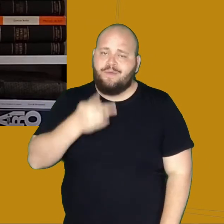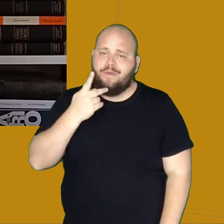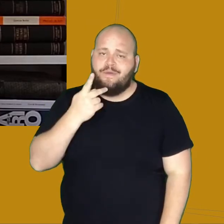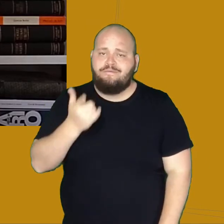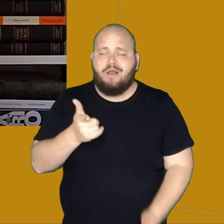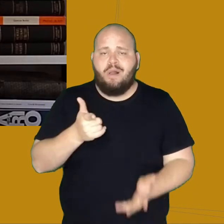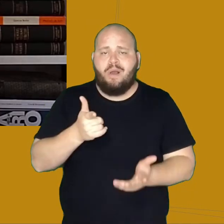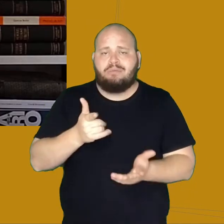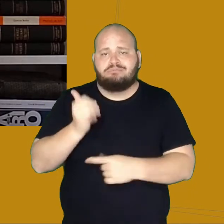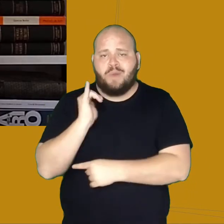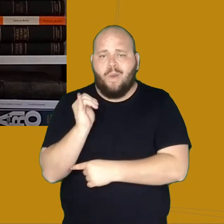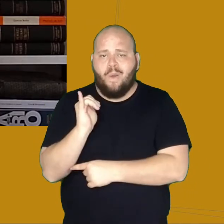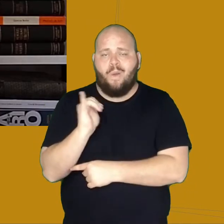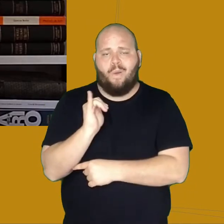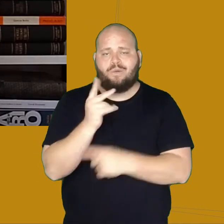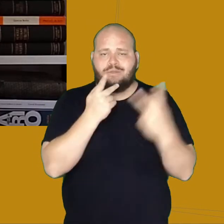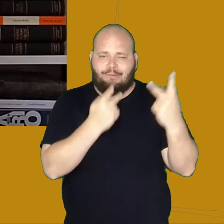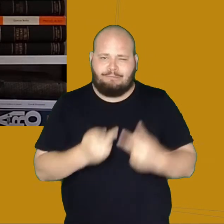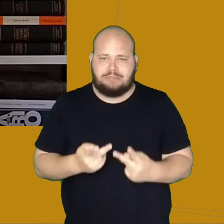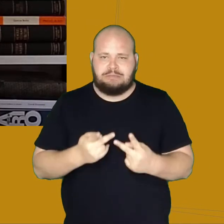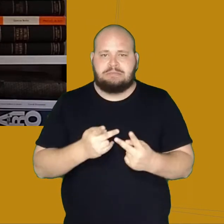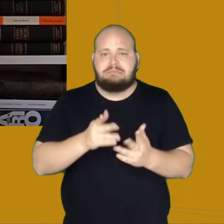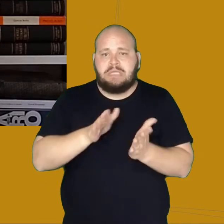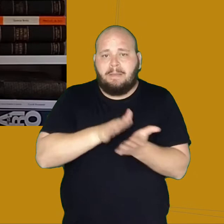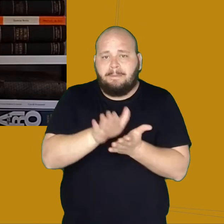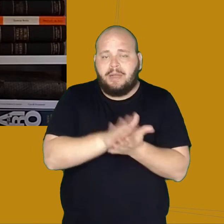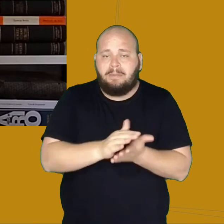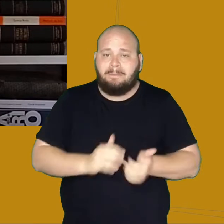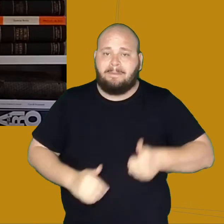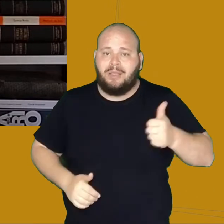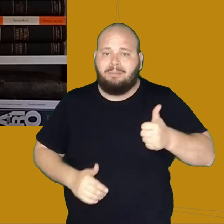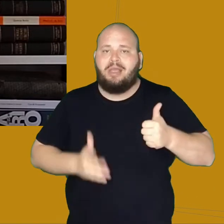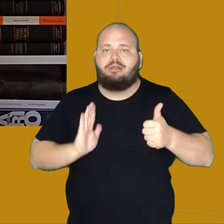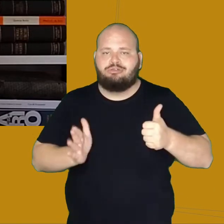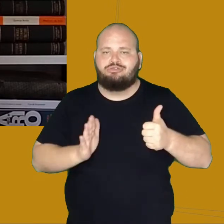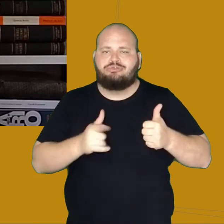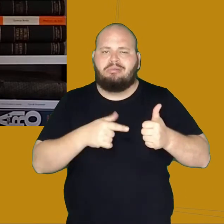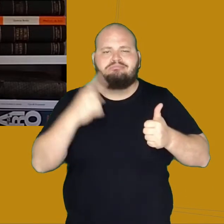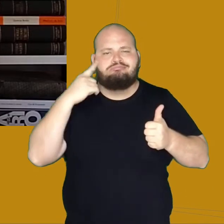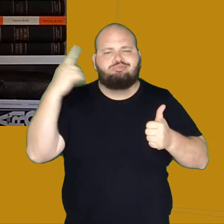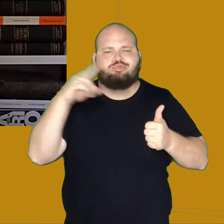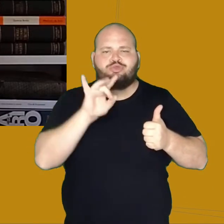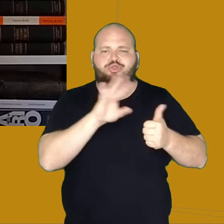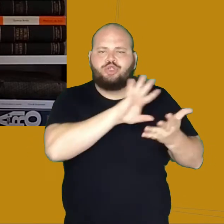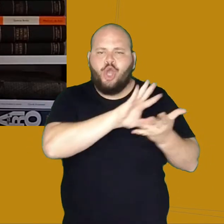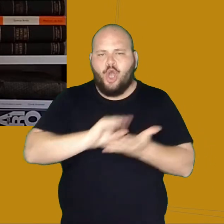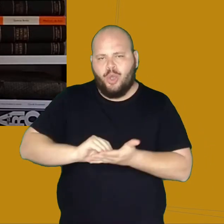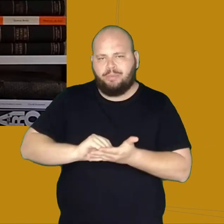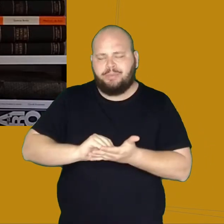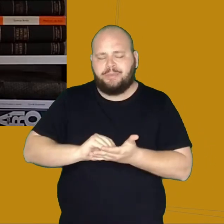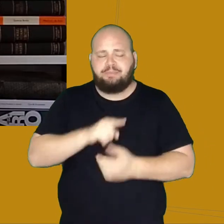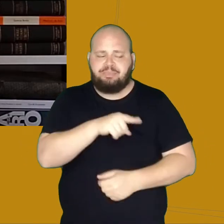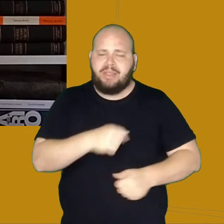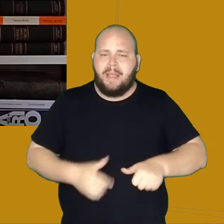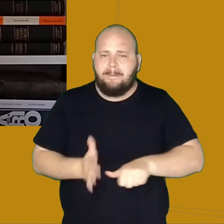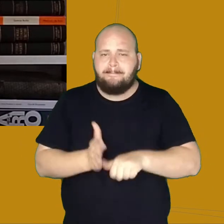primeira versão, que foi publicada sob pseudônimo e da qual ele aproveitou apenas a ideia. Essa primeira versão,